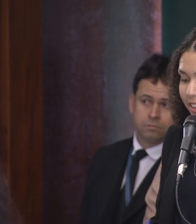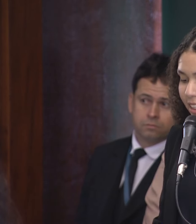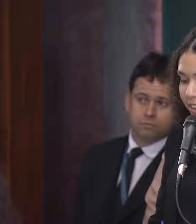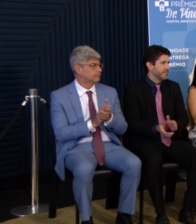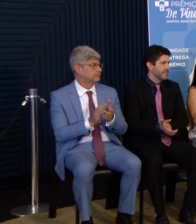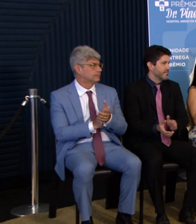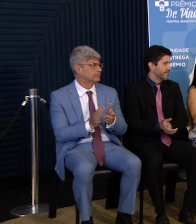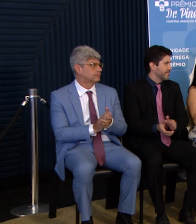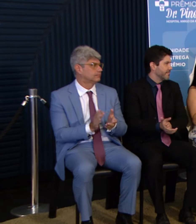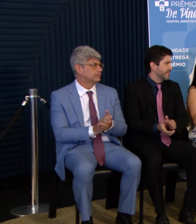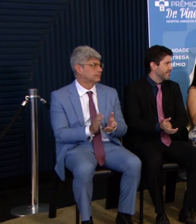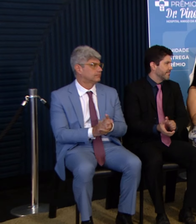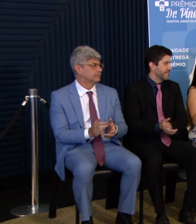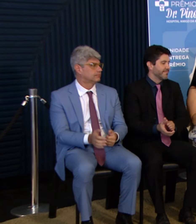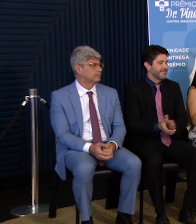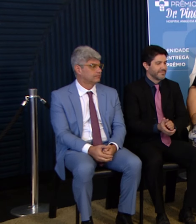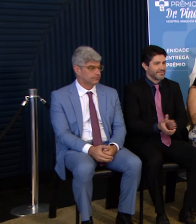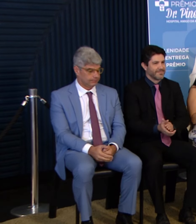superintendente da instituição.